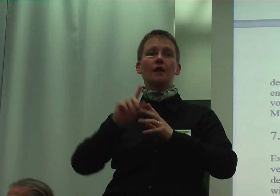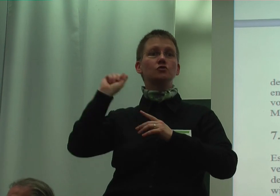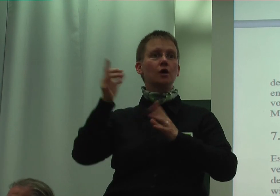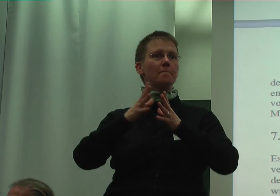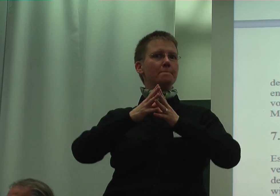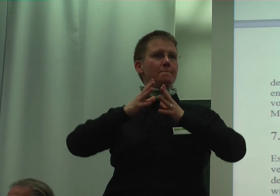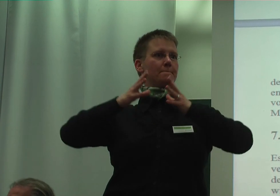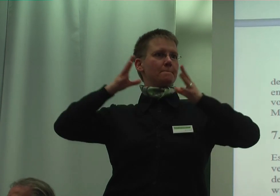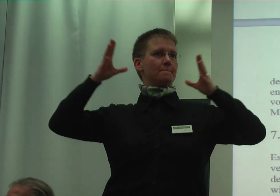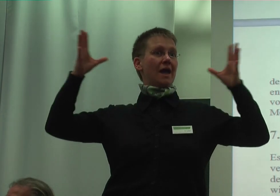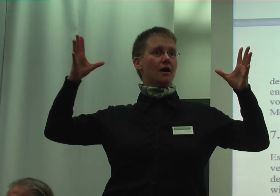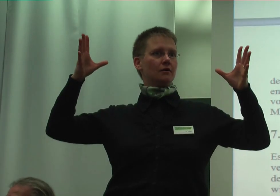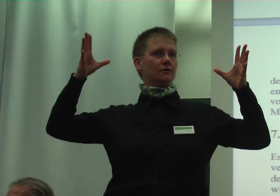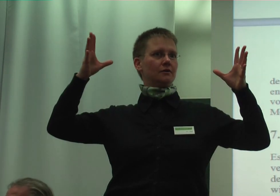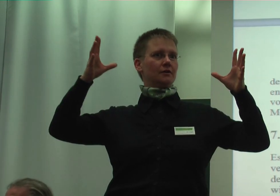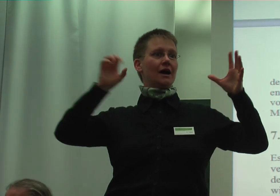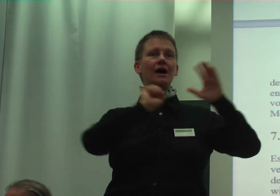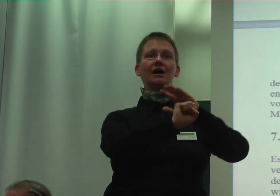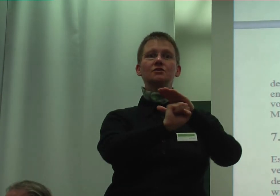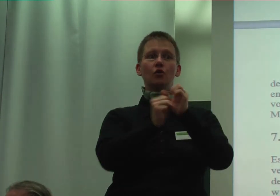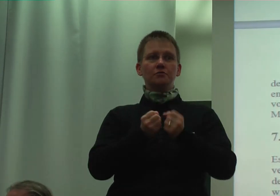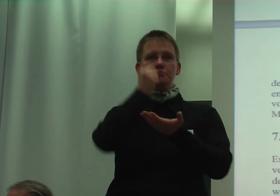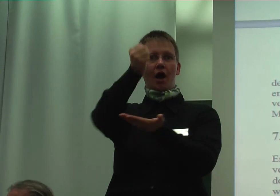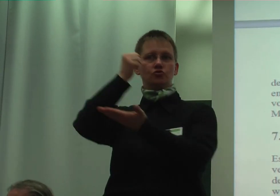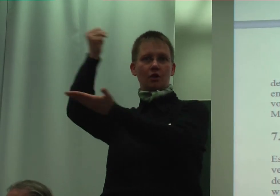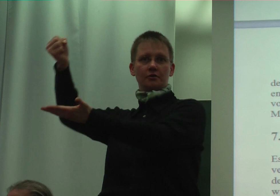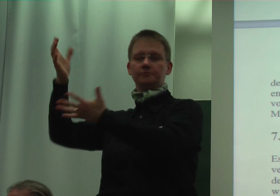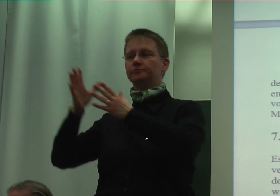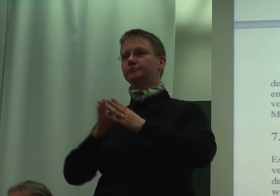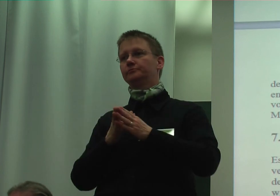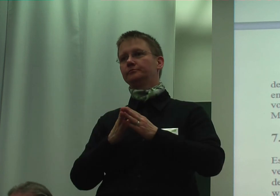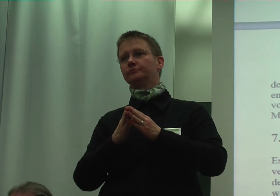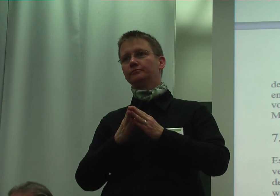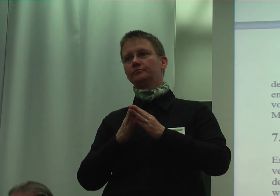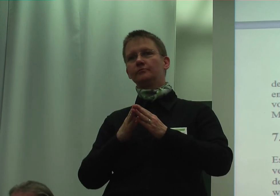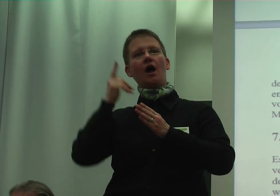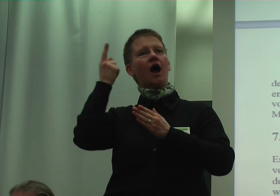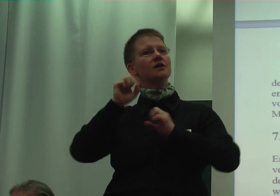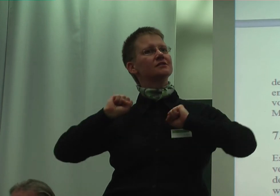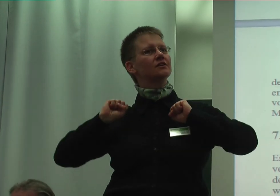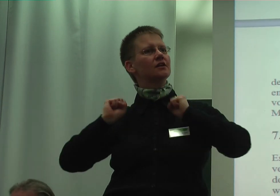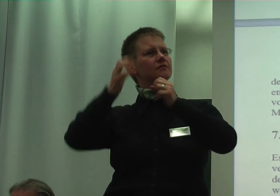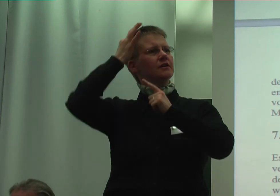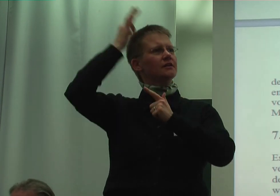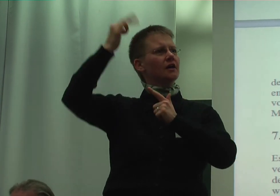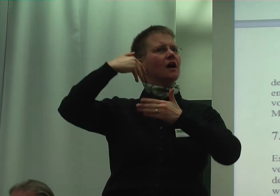Ressourcen bereitstellen müssen, damit innovative Ansätze zur Weiterentwicklung